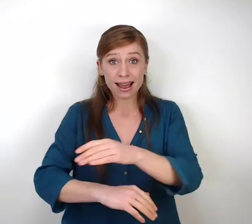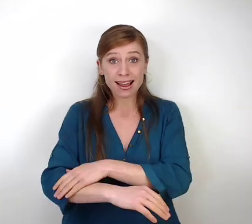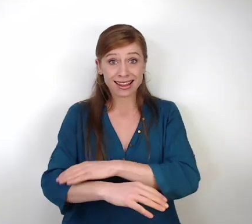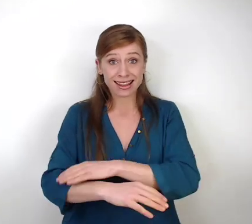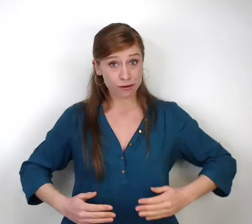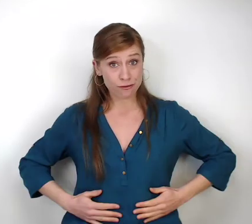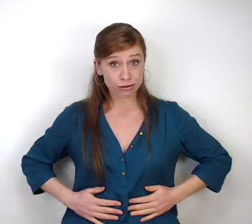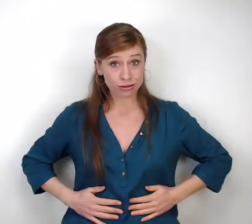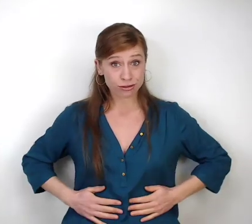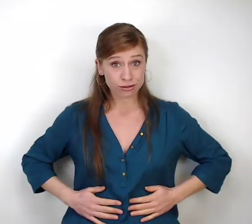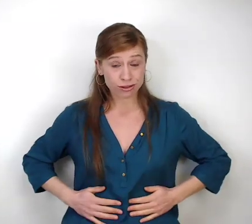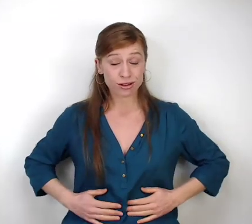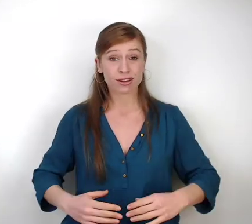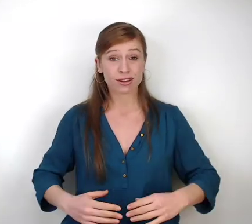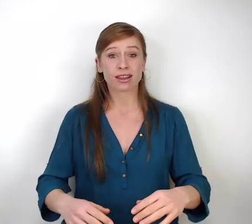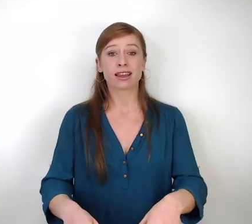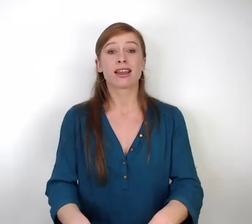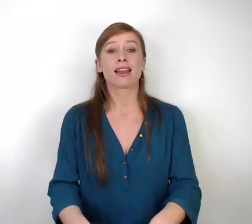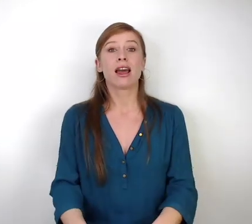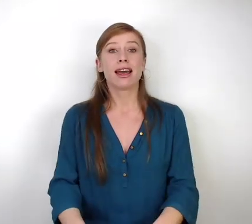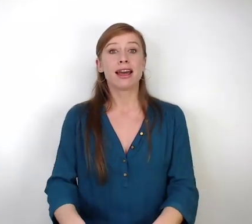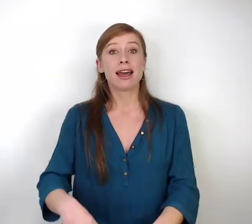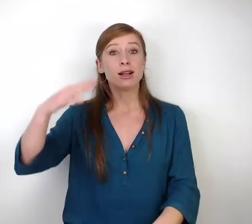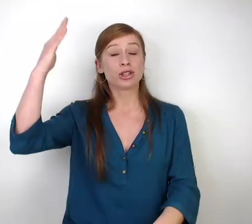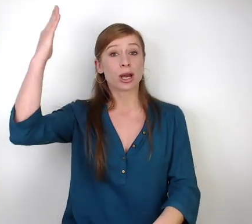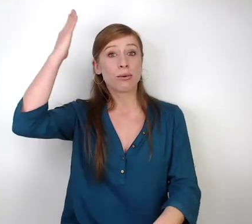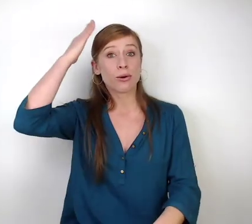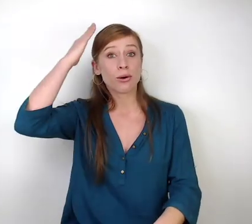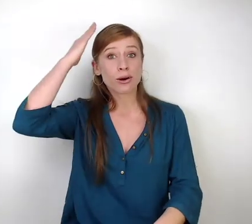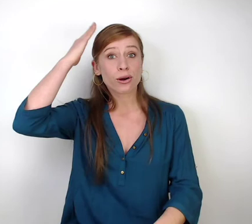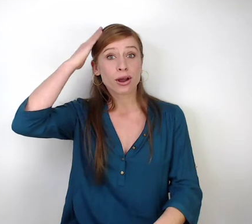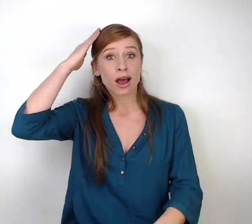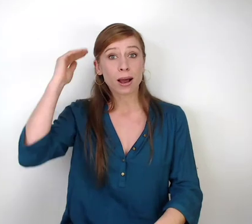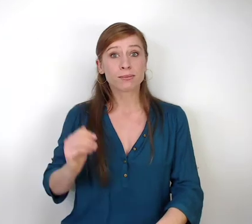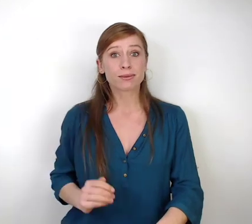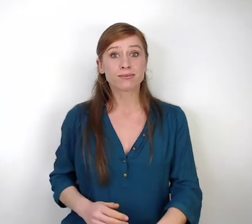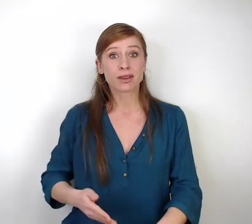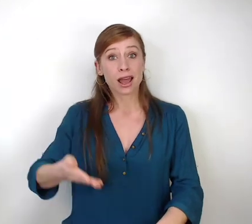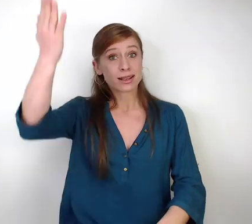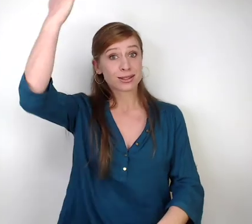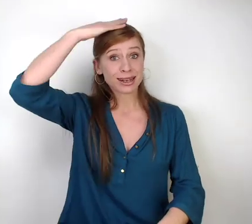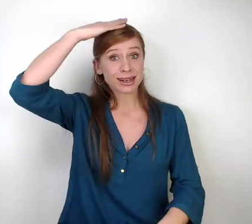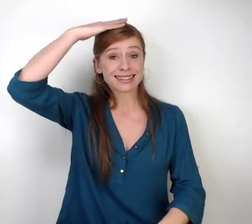et le ventre. Et le chapeau, hop, sur la tête.